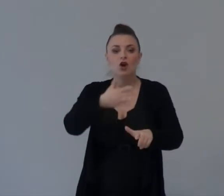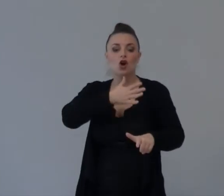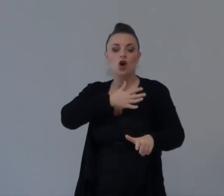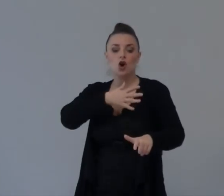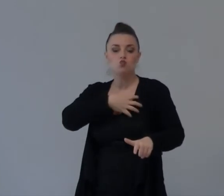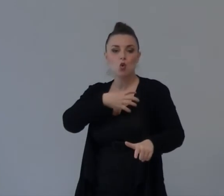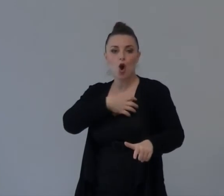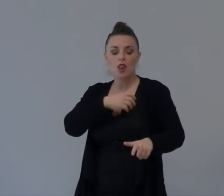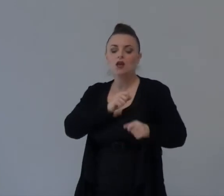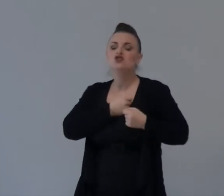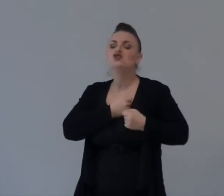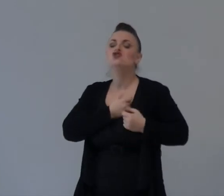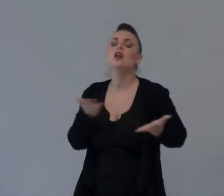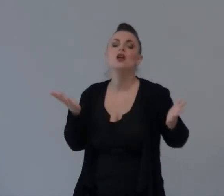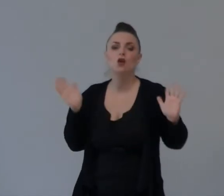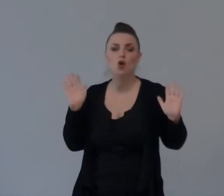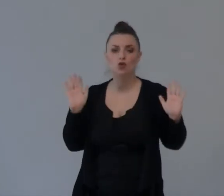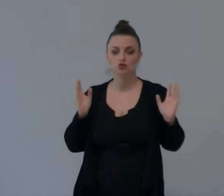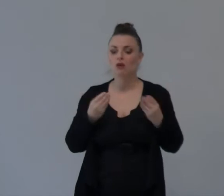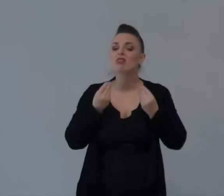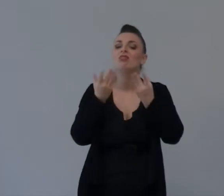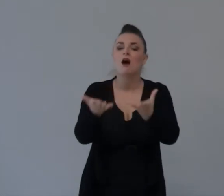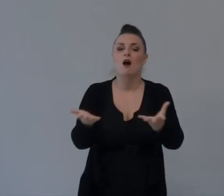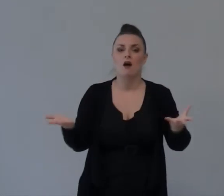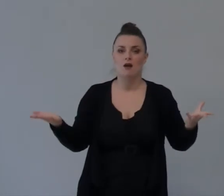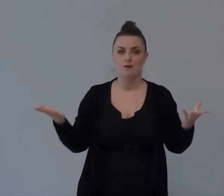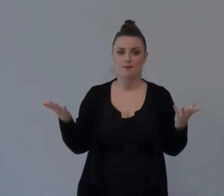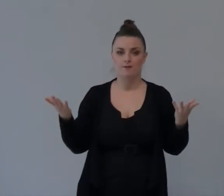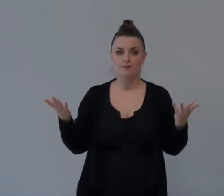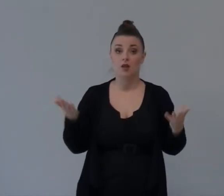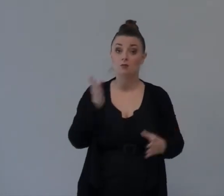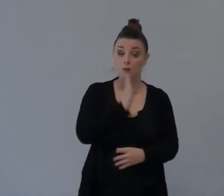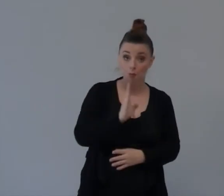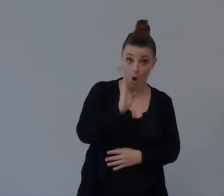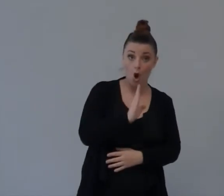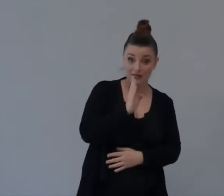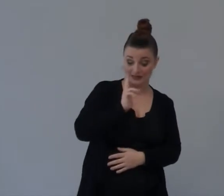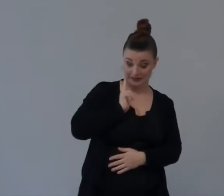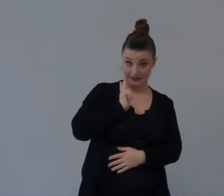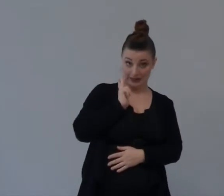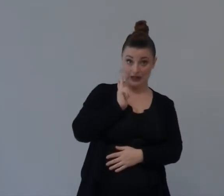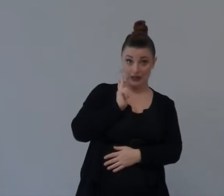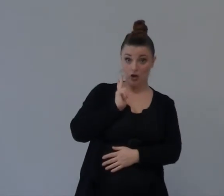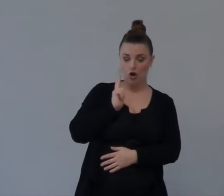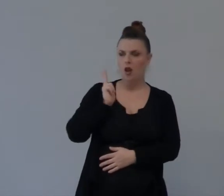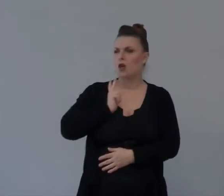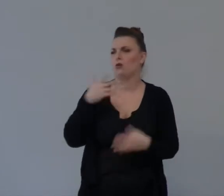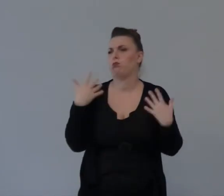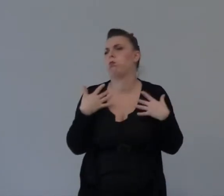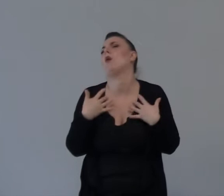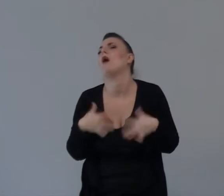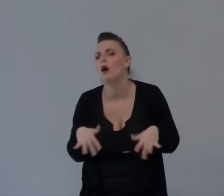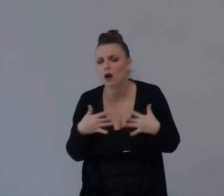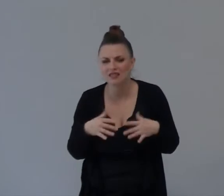Che Dà Che Dà Boaz Era Ricco Ricchissimo Ricco Spontano